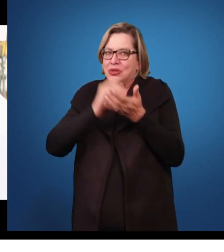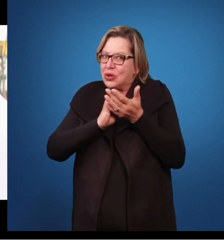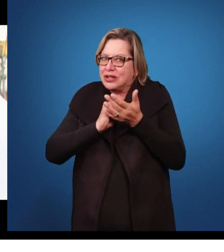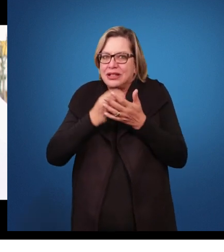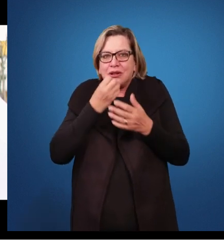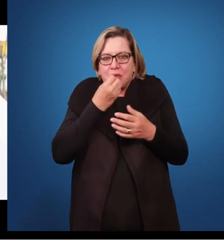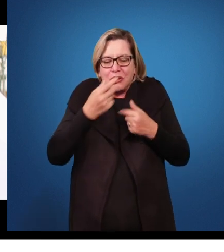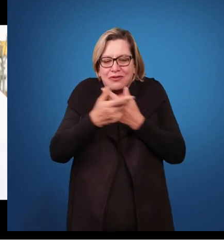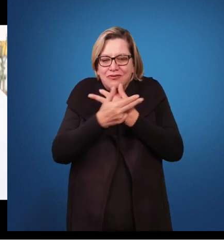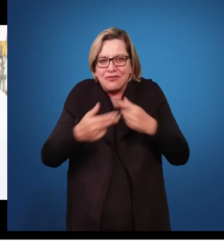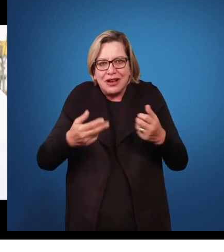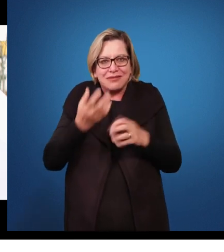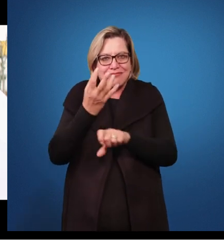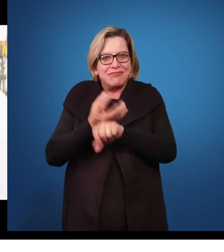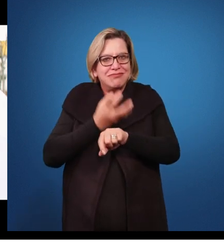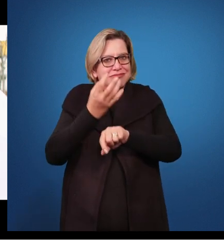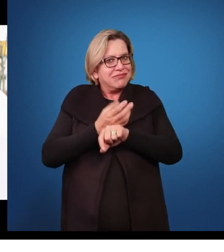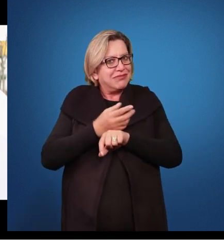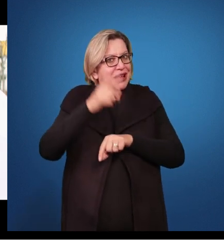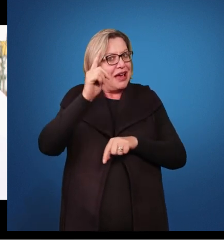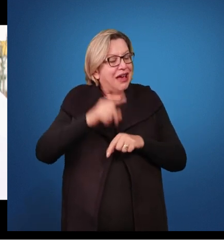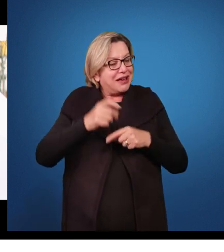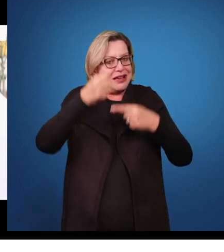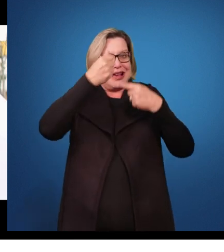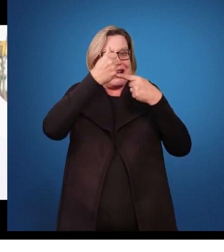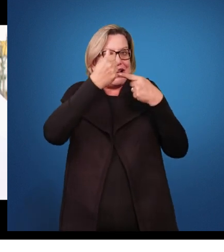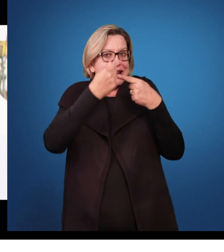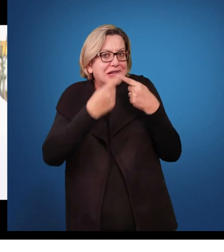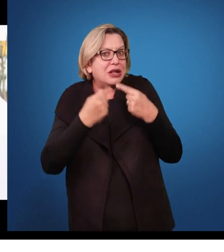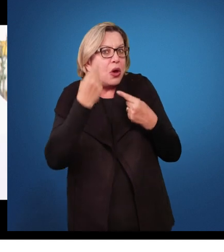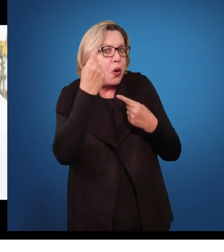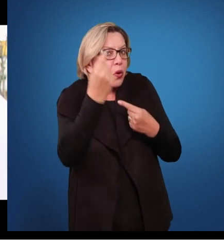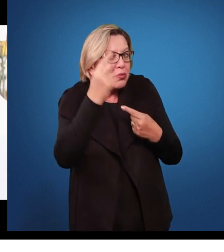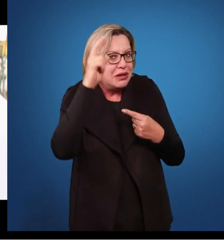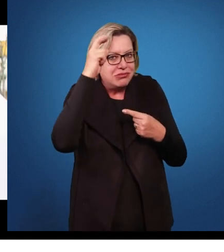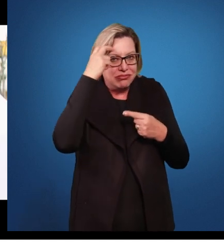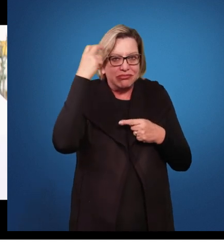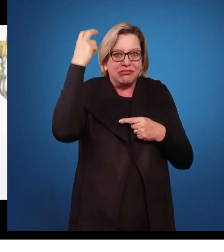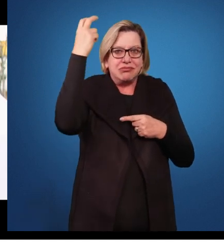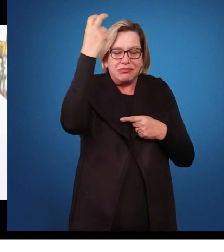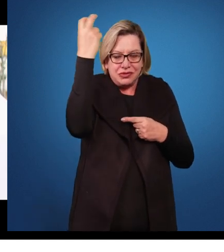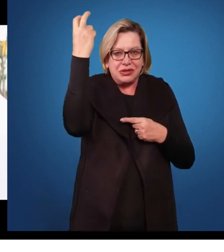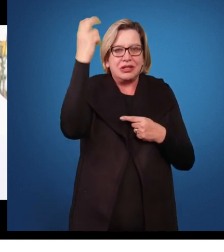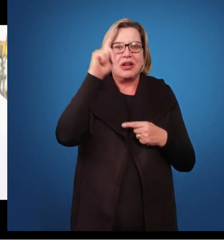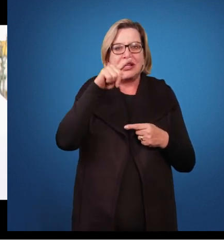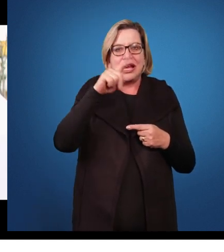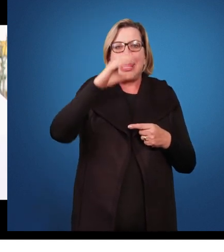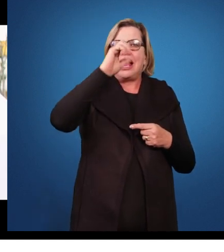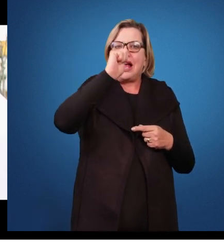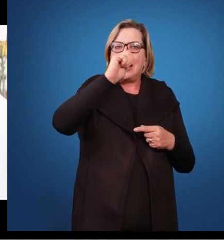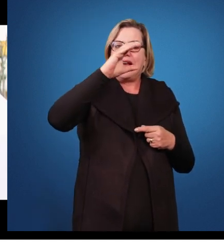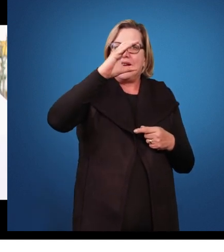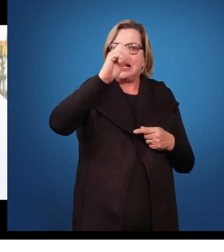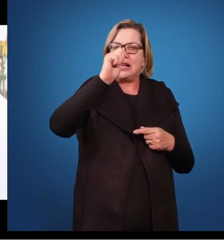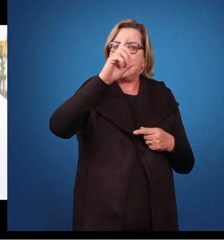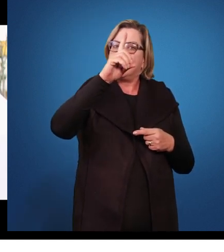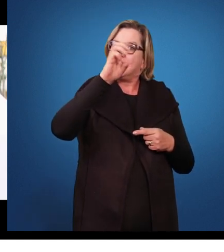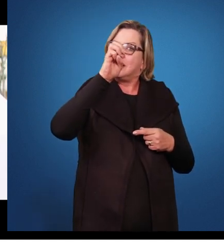matérias é característica de um tipo de superdotação, que seria o tipo acadêmico geral. E esse é